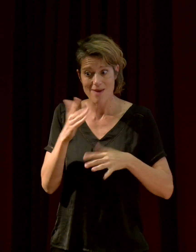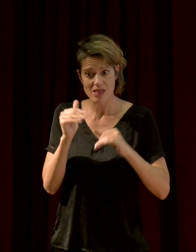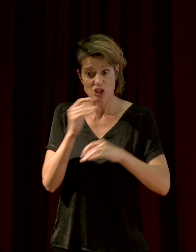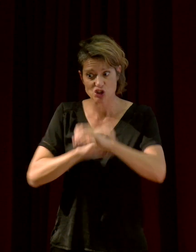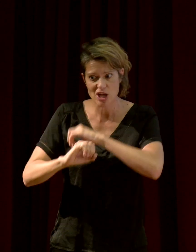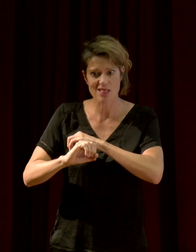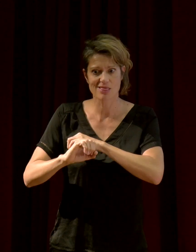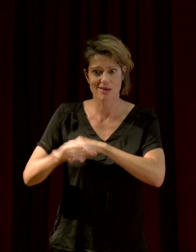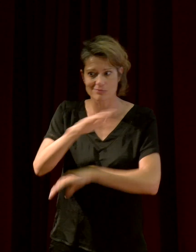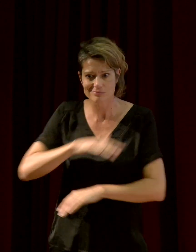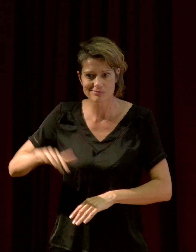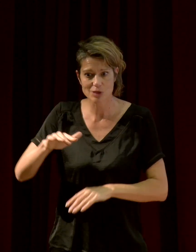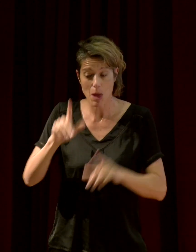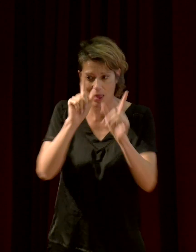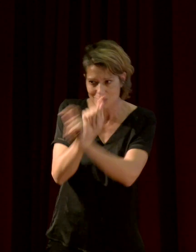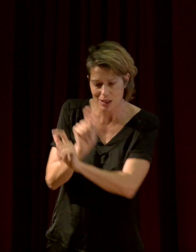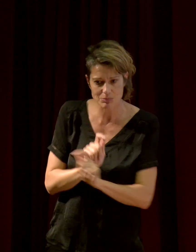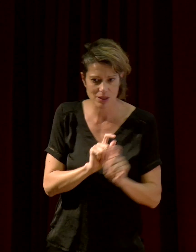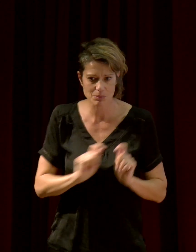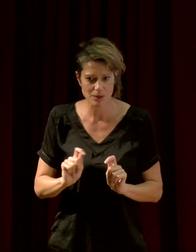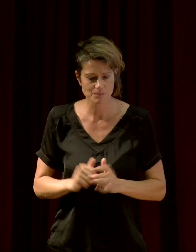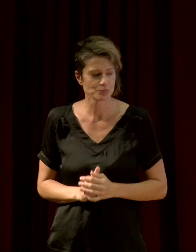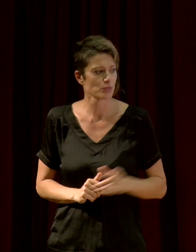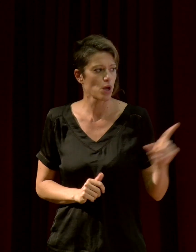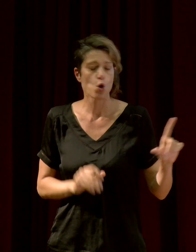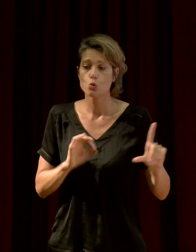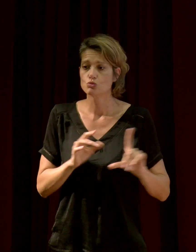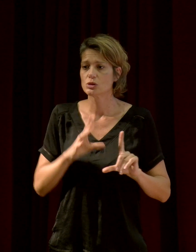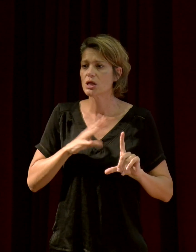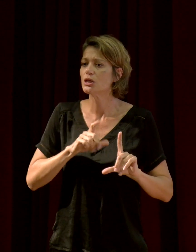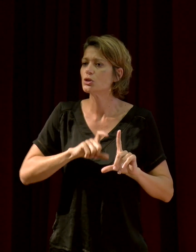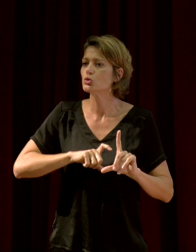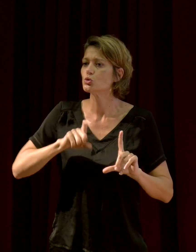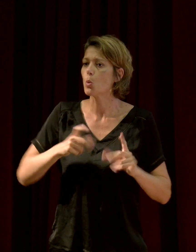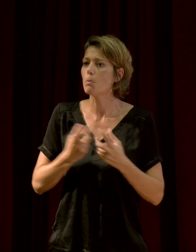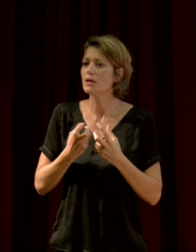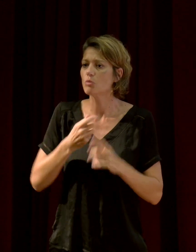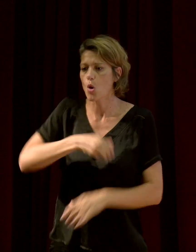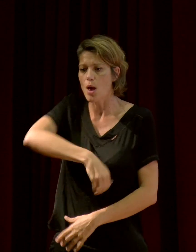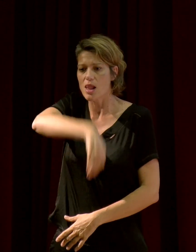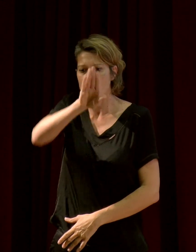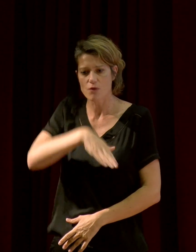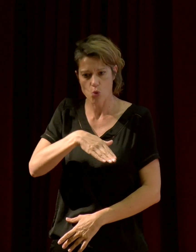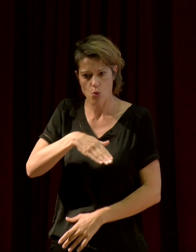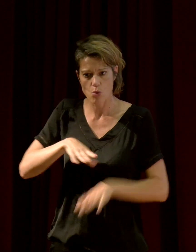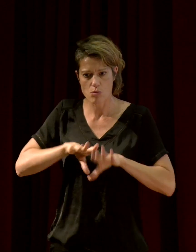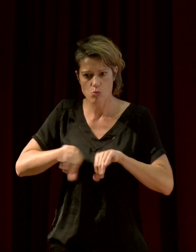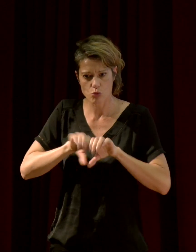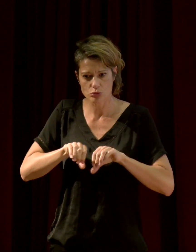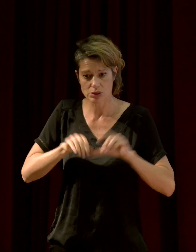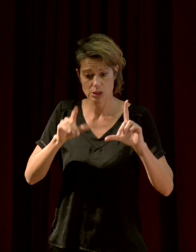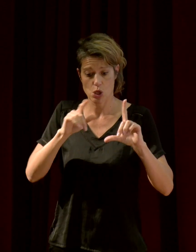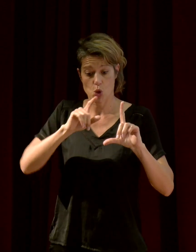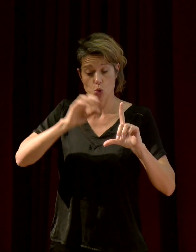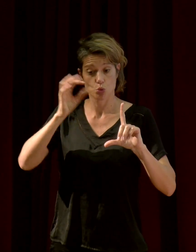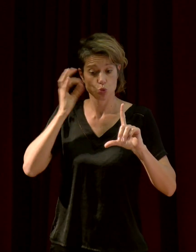graves qui sont trop graves pour nous. Les infrasons que l'on ne perçoit pas, typiquement, les éléphants produisent ces infrasons. Après, il y tout